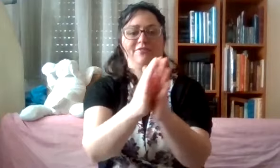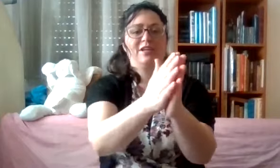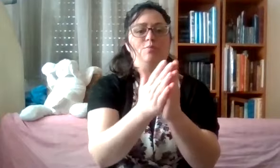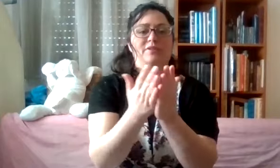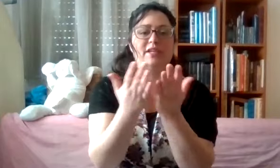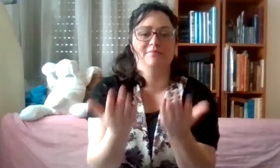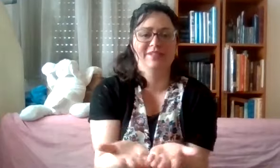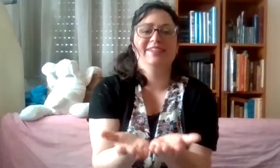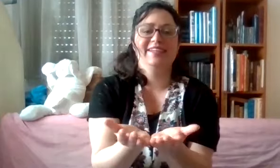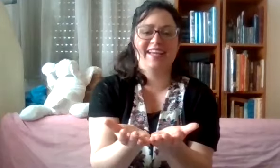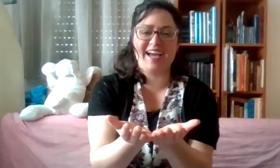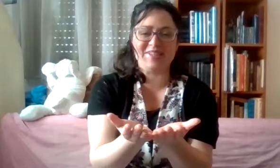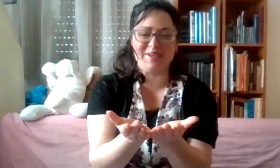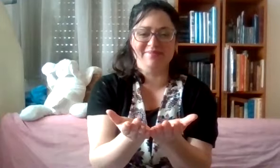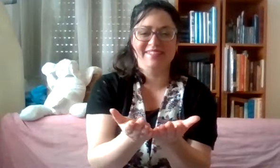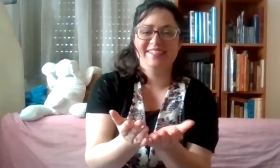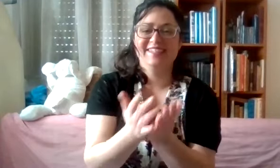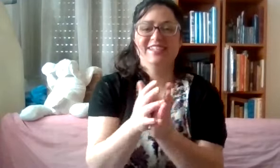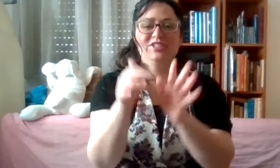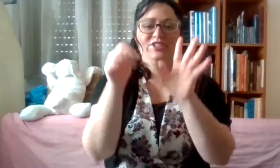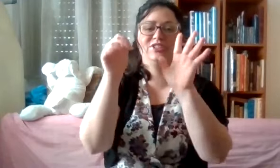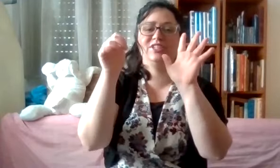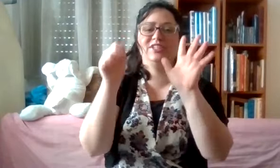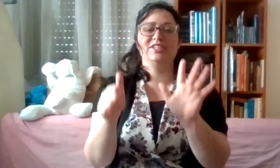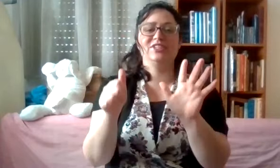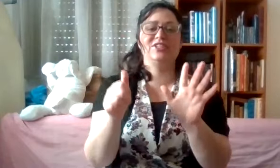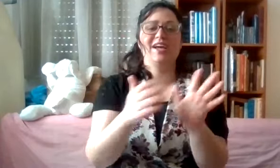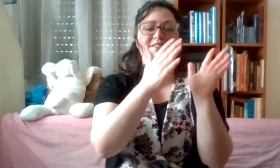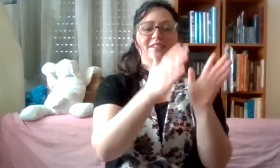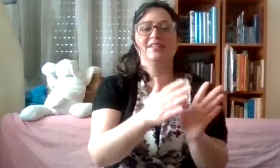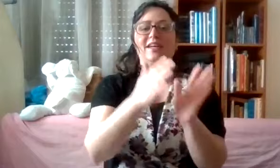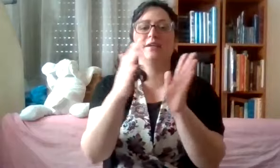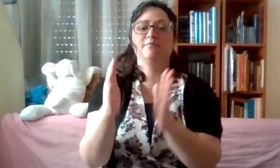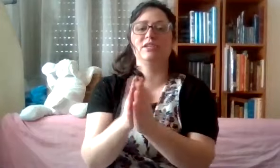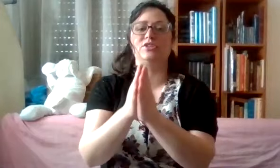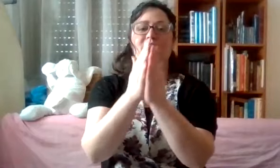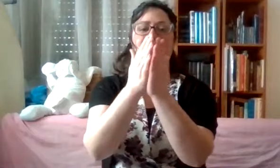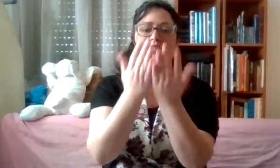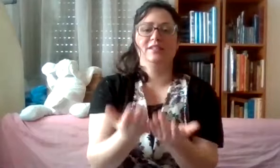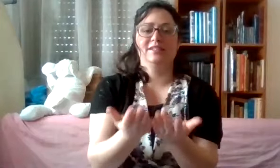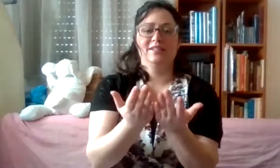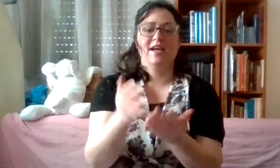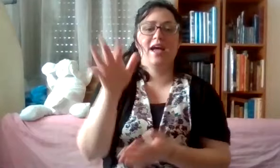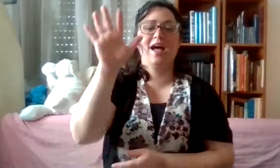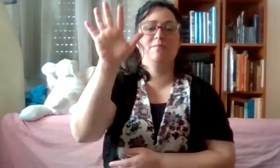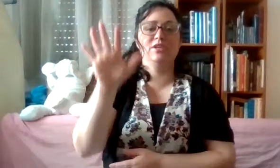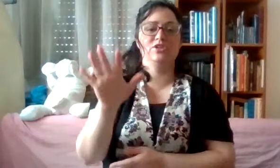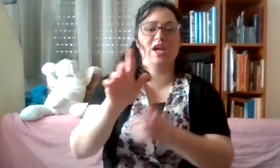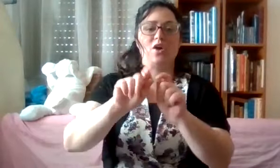אנחנו פותחים אחד מהם. שישה סדרי משנה. חמישה